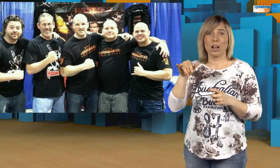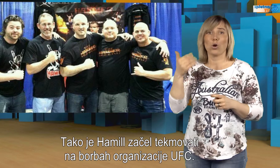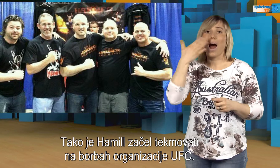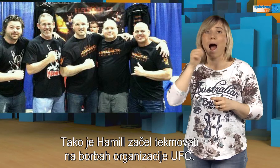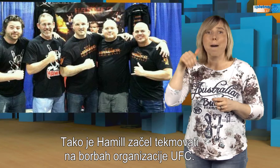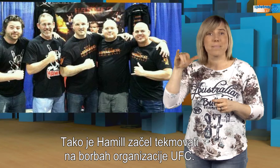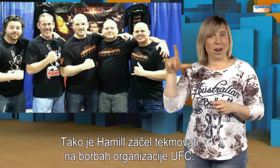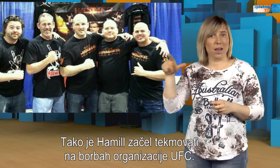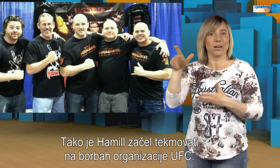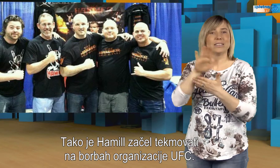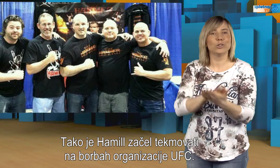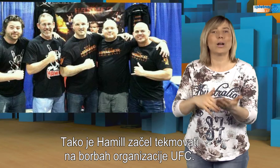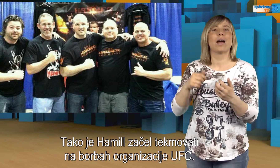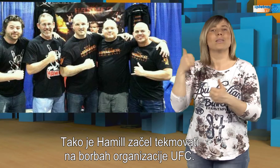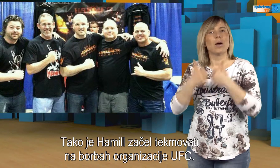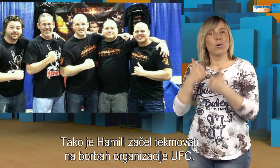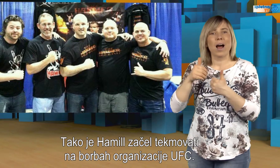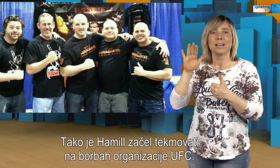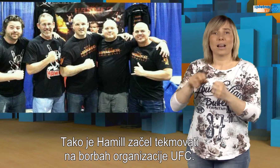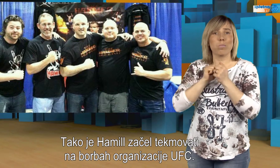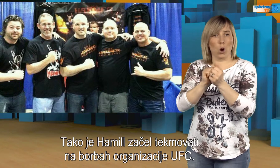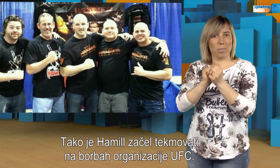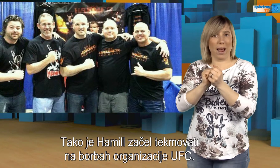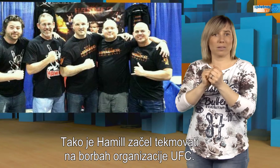Tako je Hamil začel tokmovati na borbah organizacije UFCE.